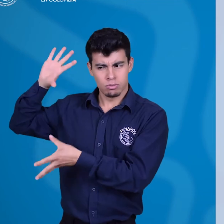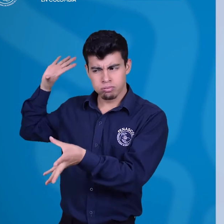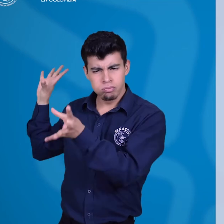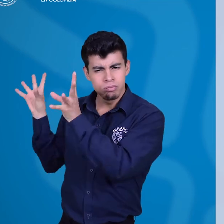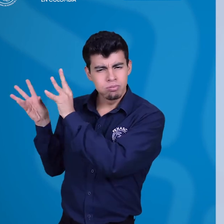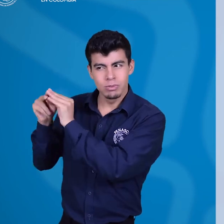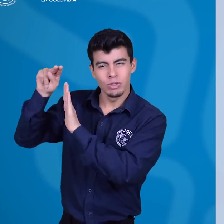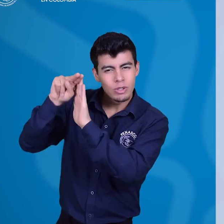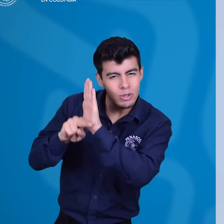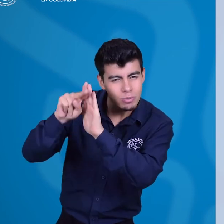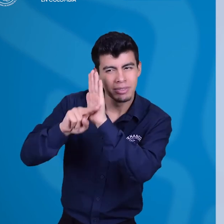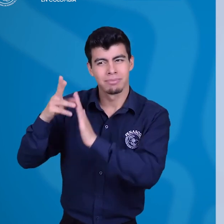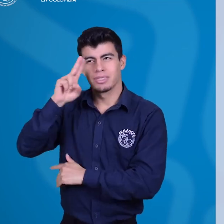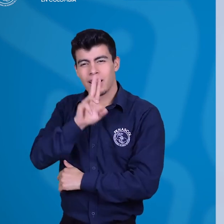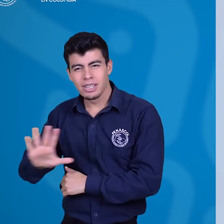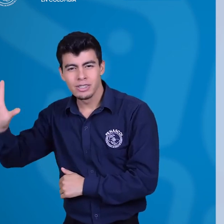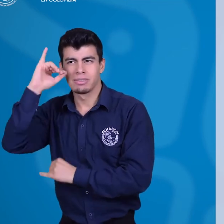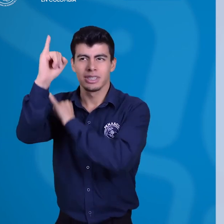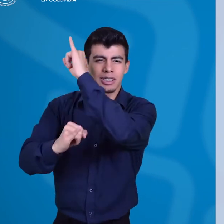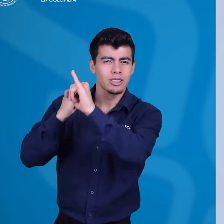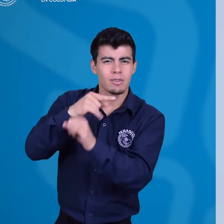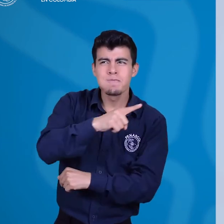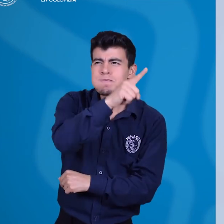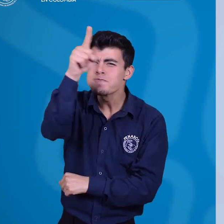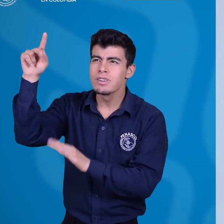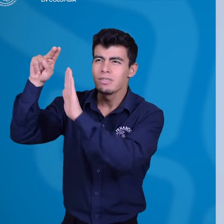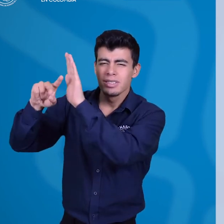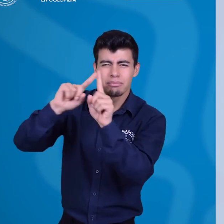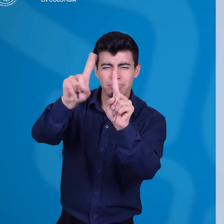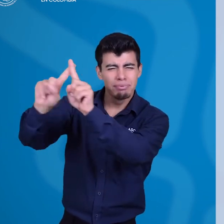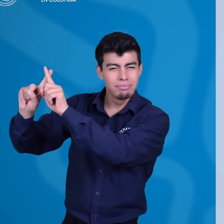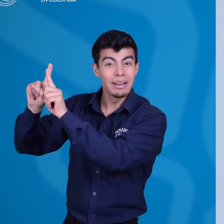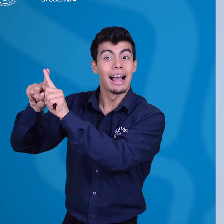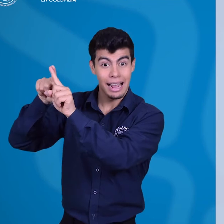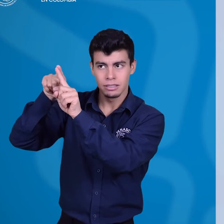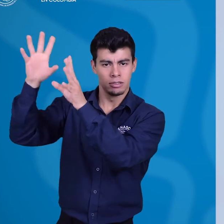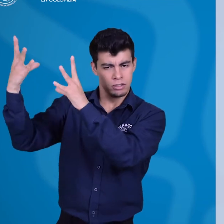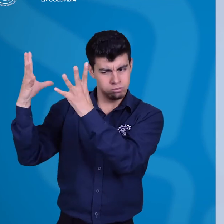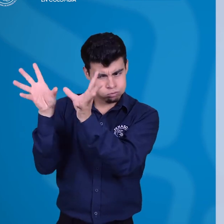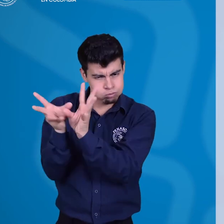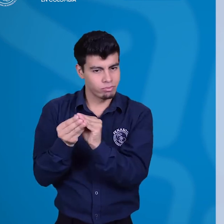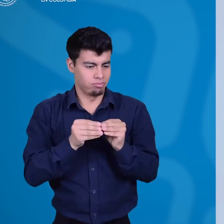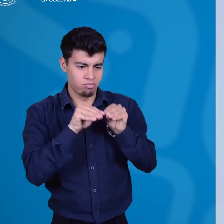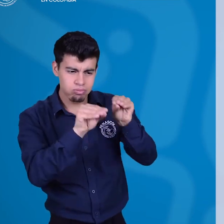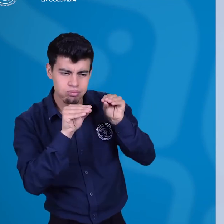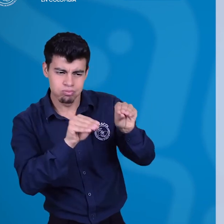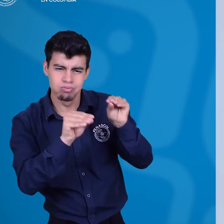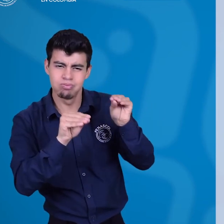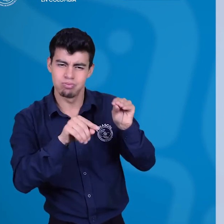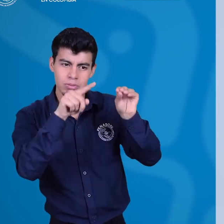actuales nacionales e internacionales en temas de género, así como las teorías, posturas y